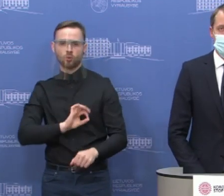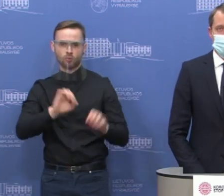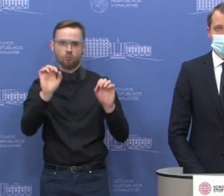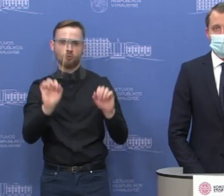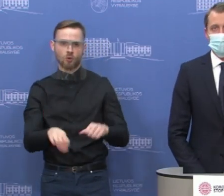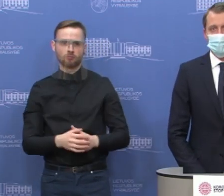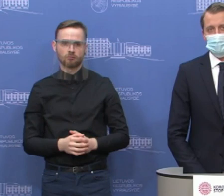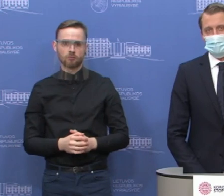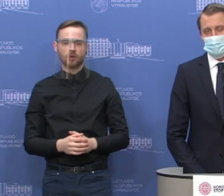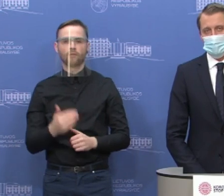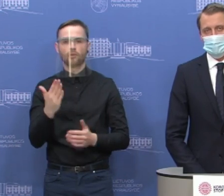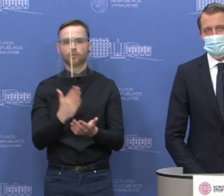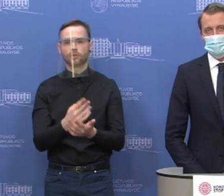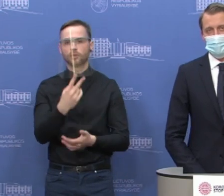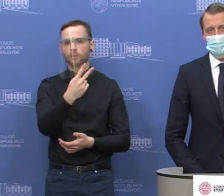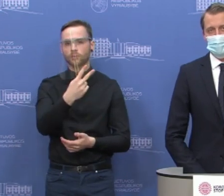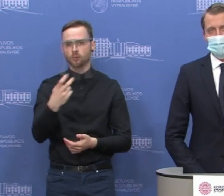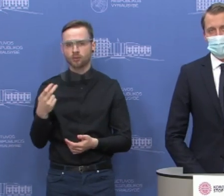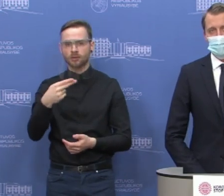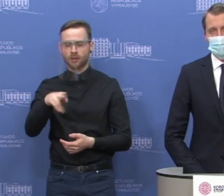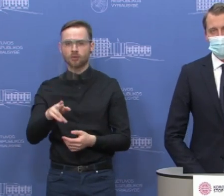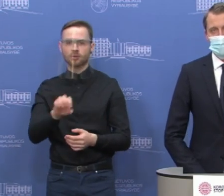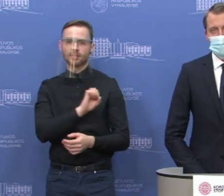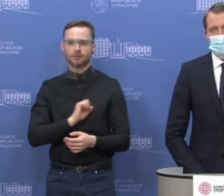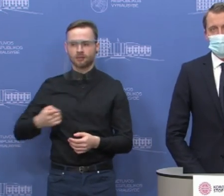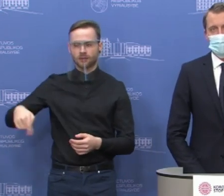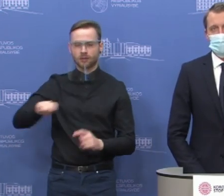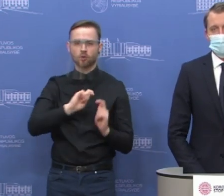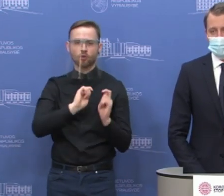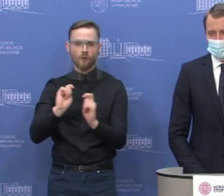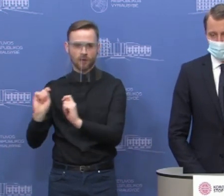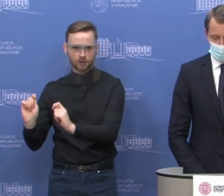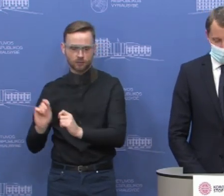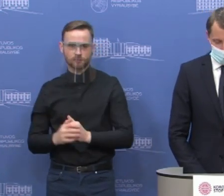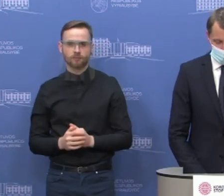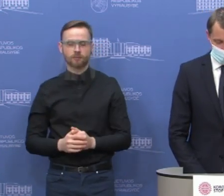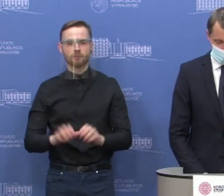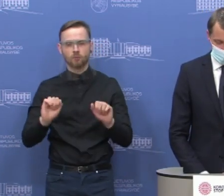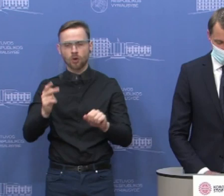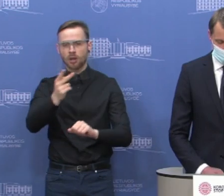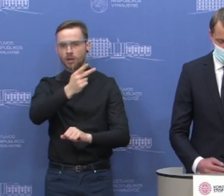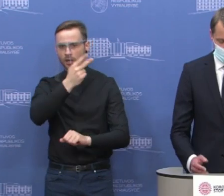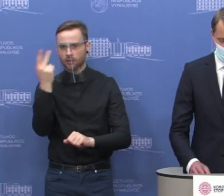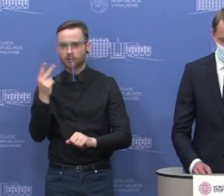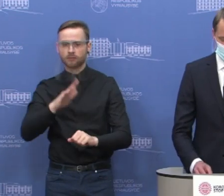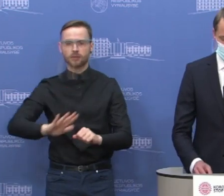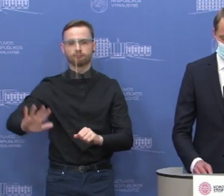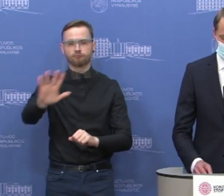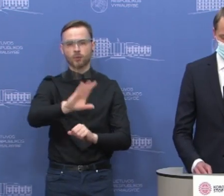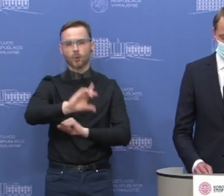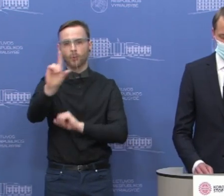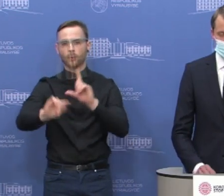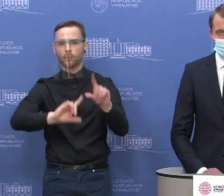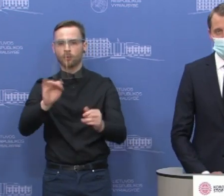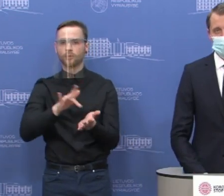būtų maždaug 200 eurų dovana medikams, kad įvairiuose Lietuvos paslaugų, kelionių